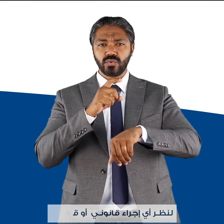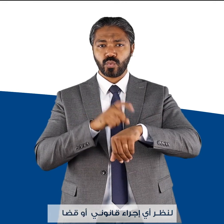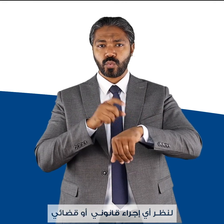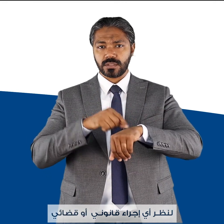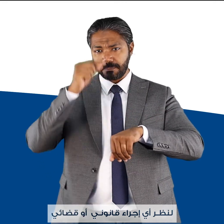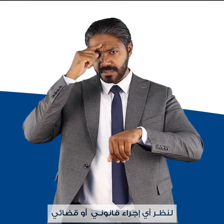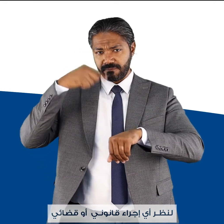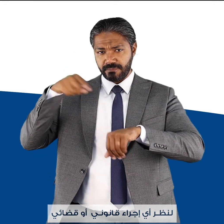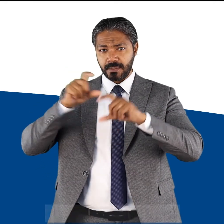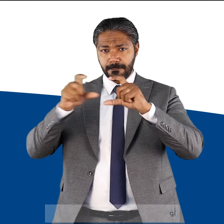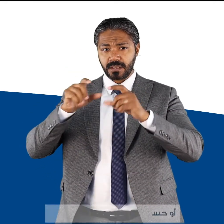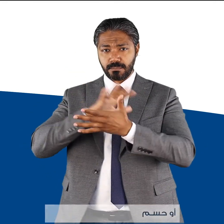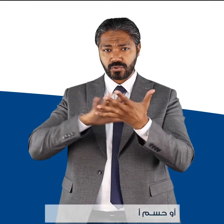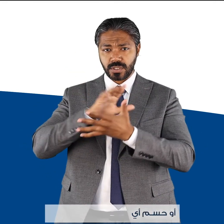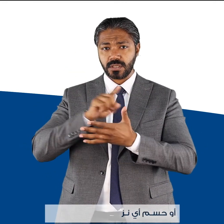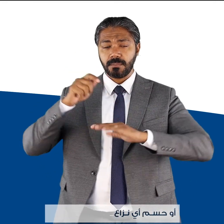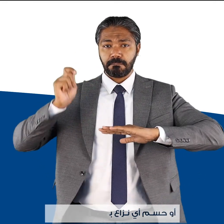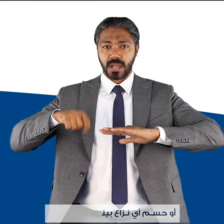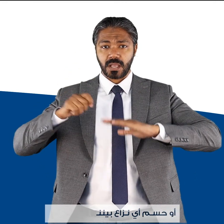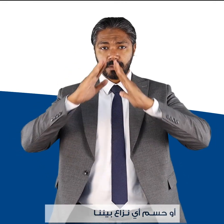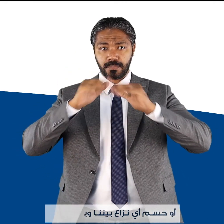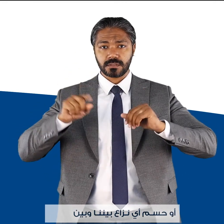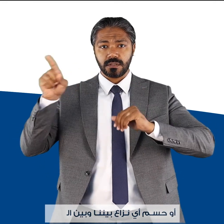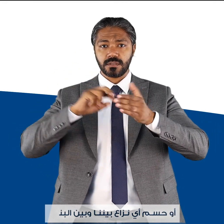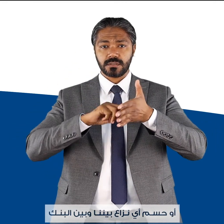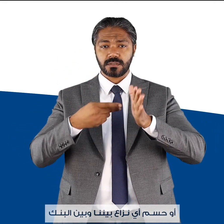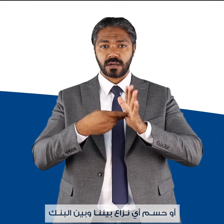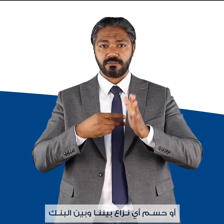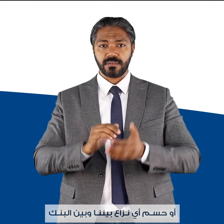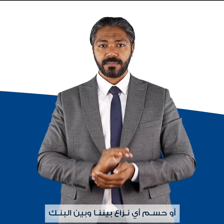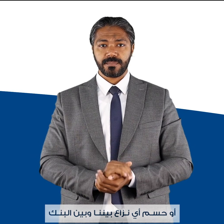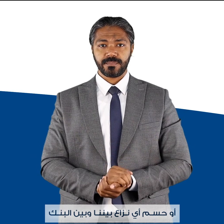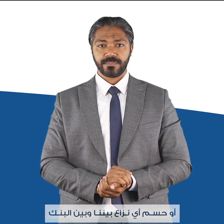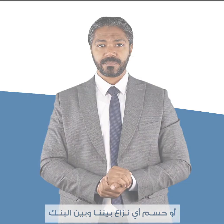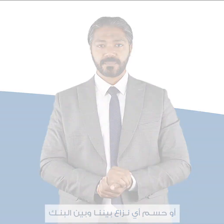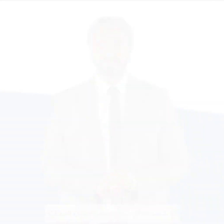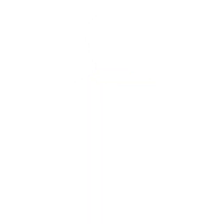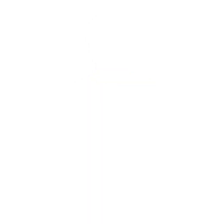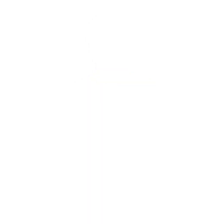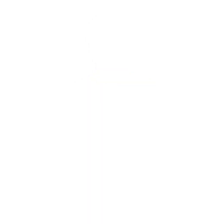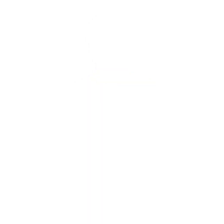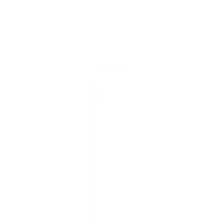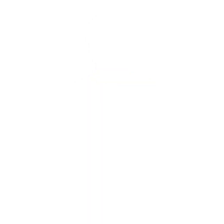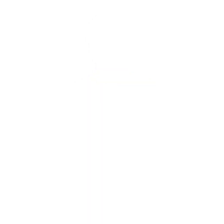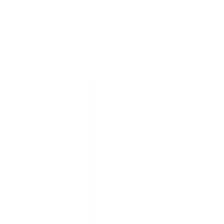أو قضائي أو حسم أي نزاع بيننا وبين البنك ترجمة نانسي